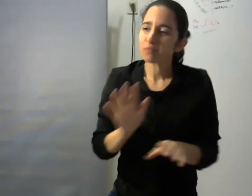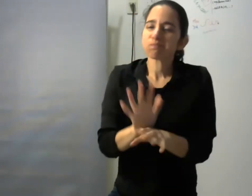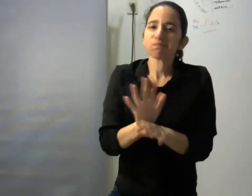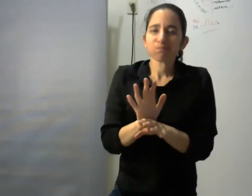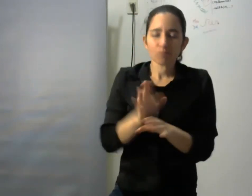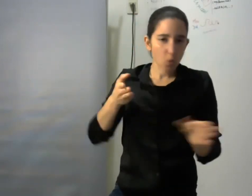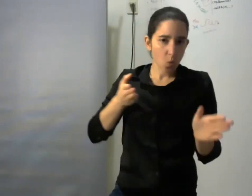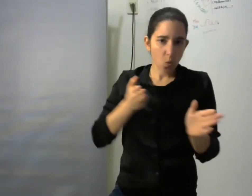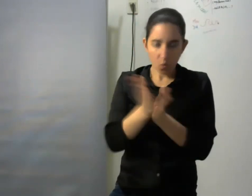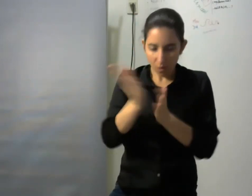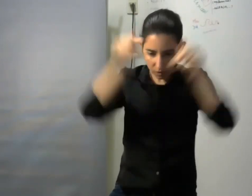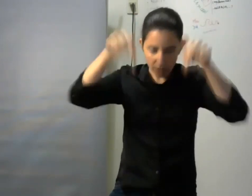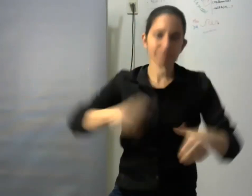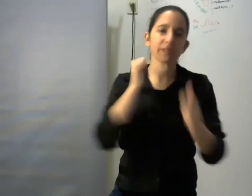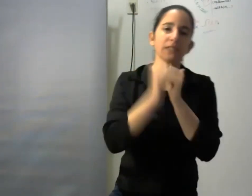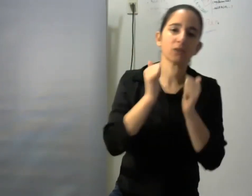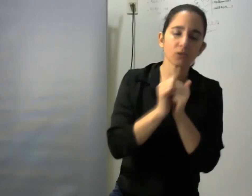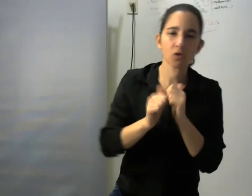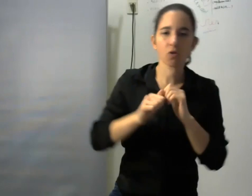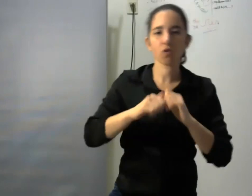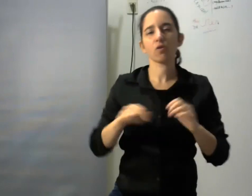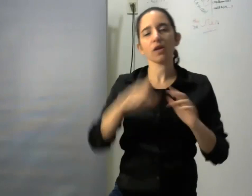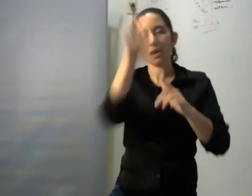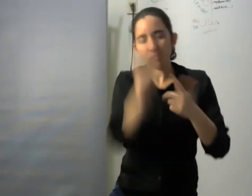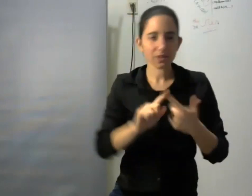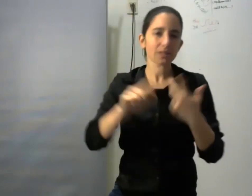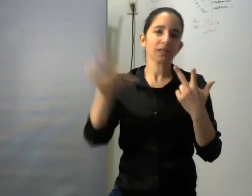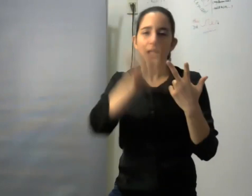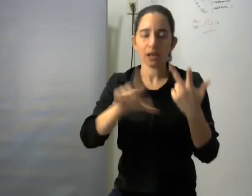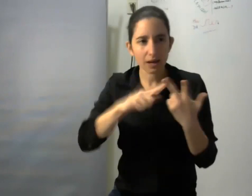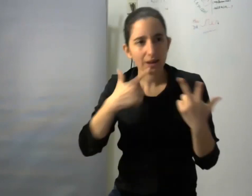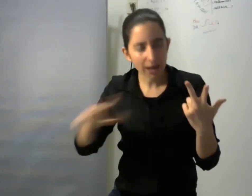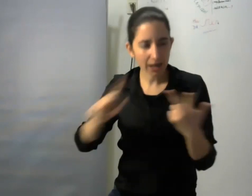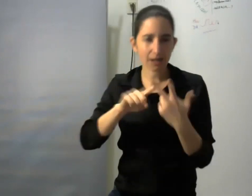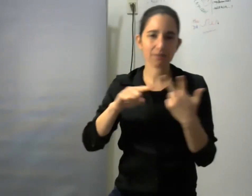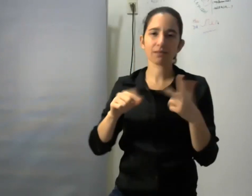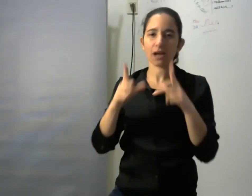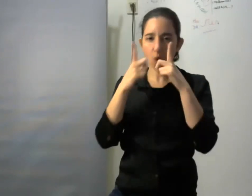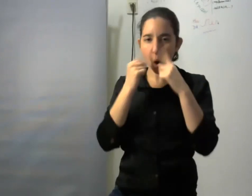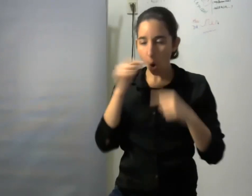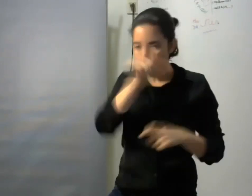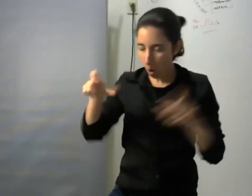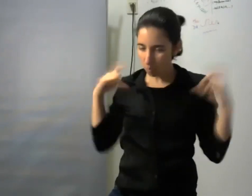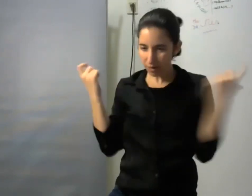historia geografía letras antropología ciencias de la información y comunicación artes